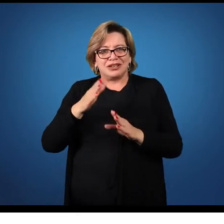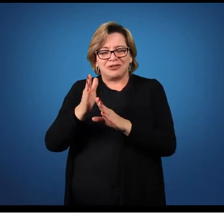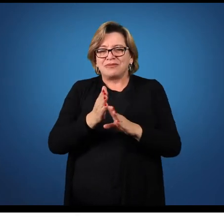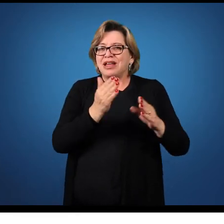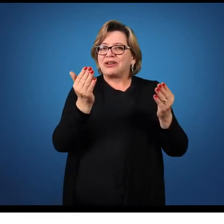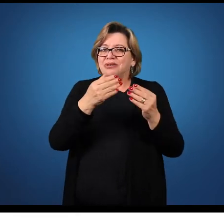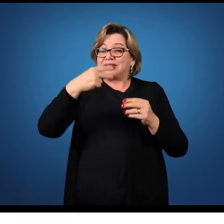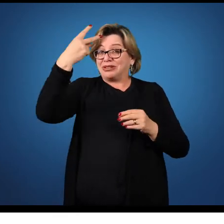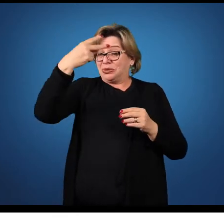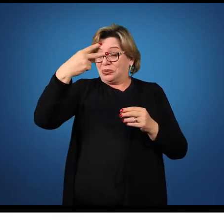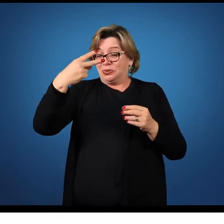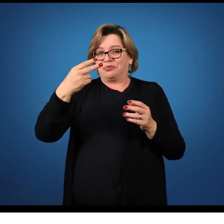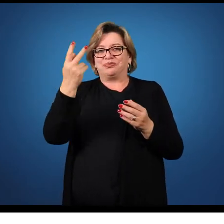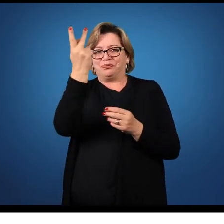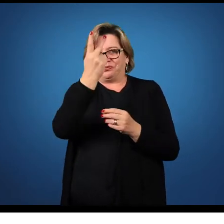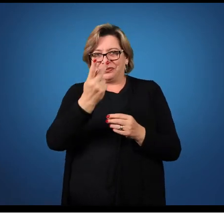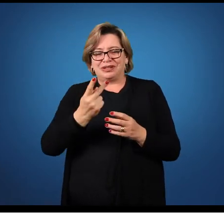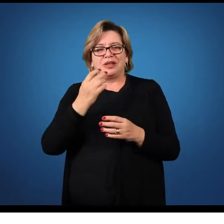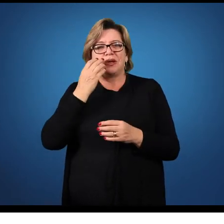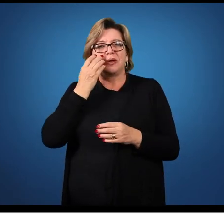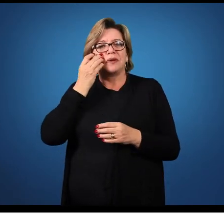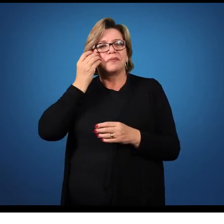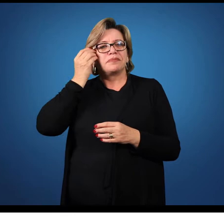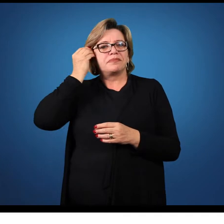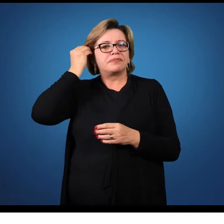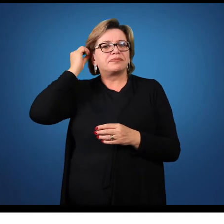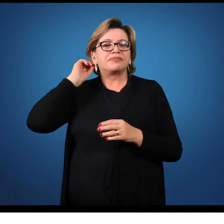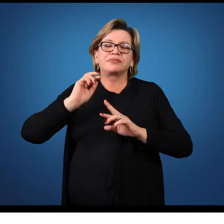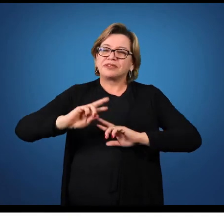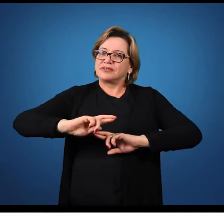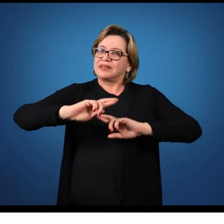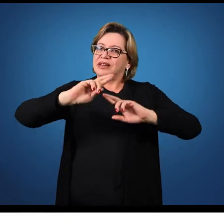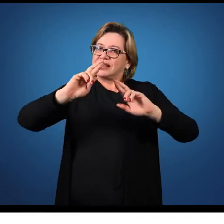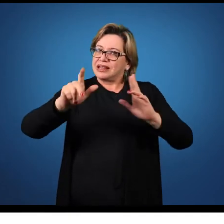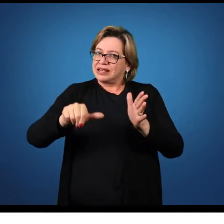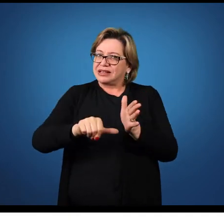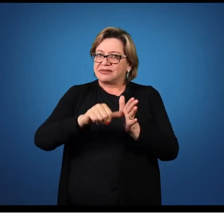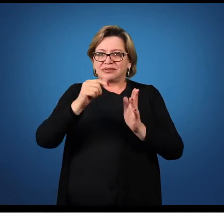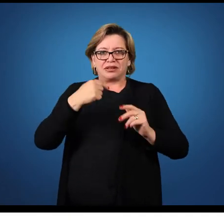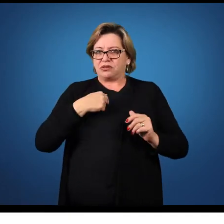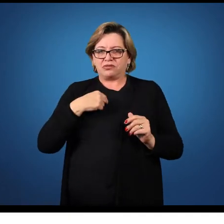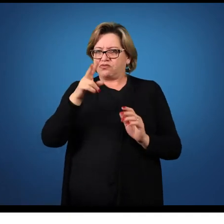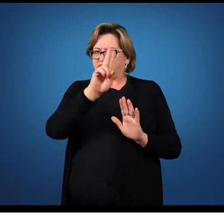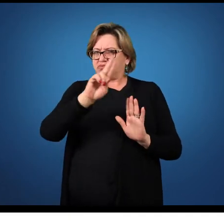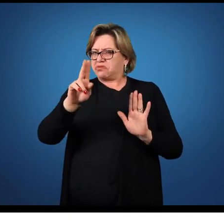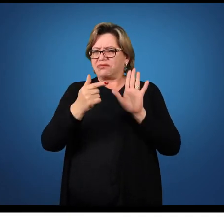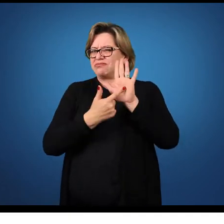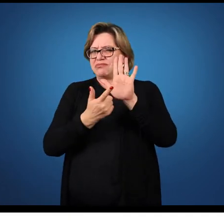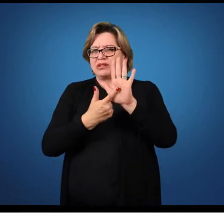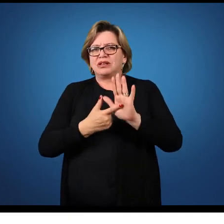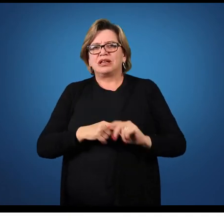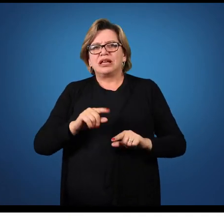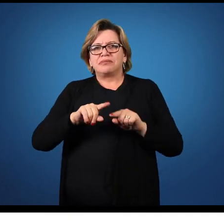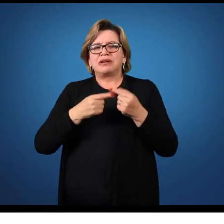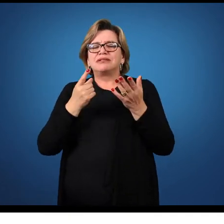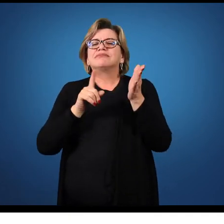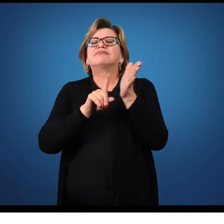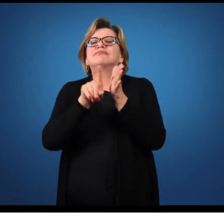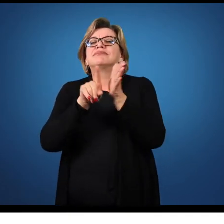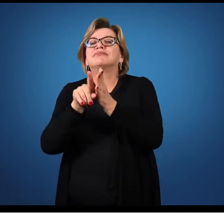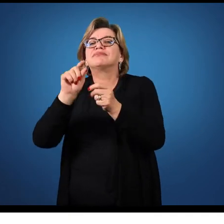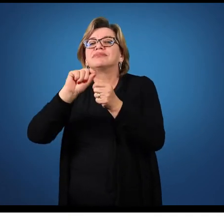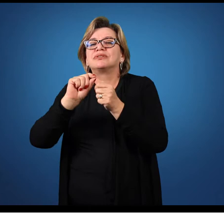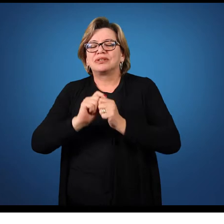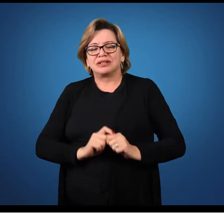imagem nesse momento. Agora, ao contrário da primeira, eu não vou dar o título e vou dar algumas perguntas.